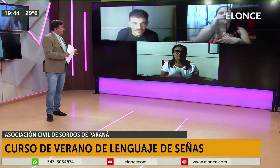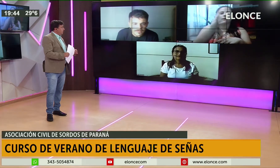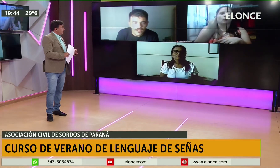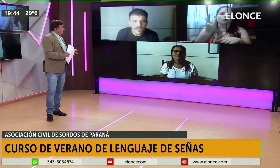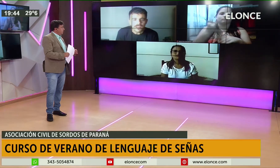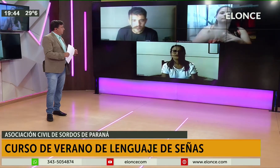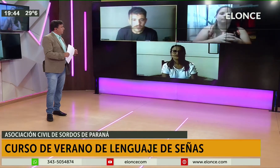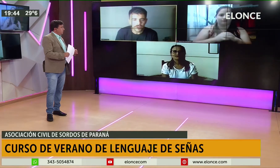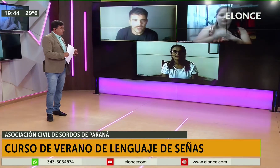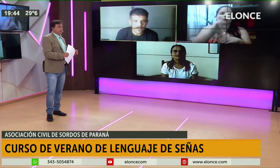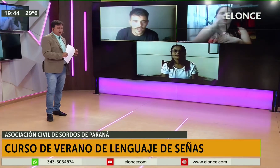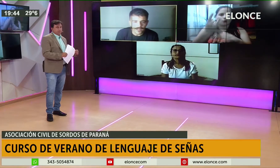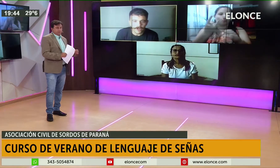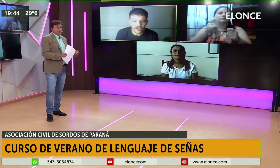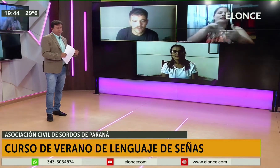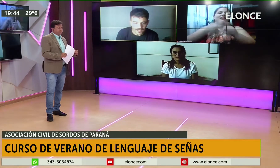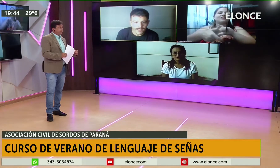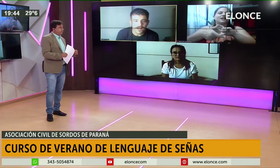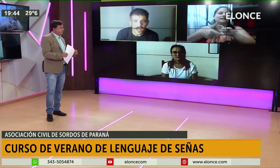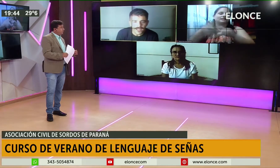Sí, puede ser con transferencia bancaria.